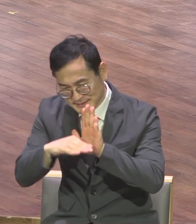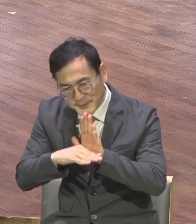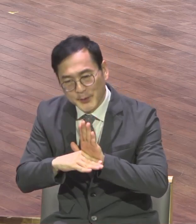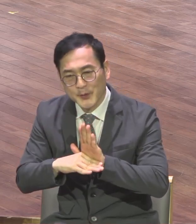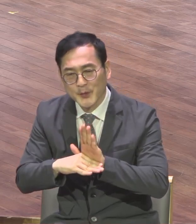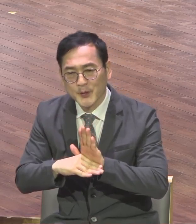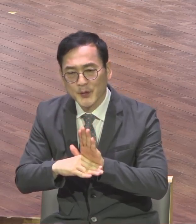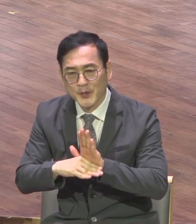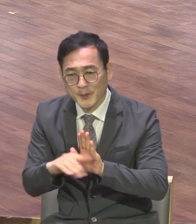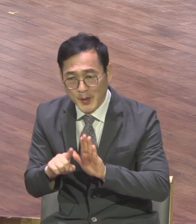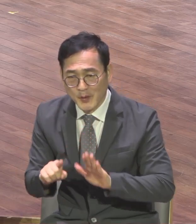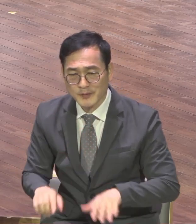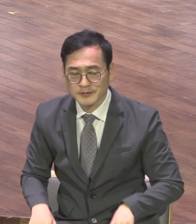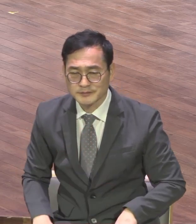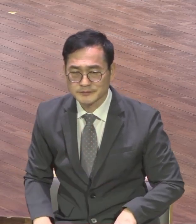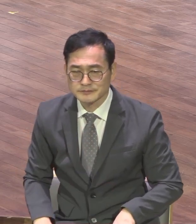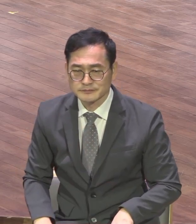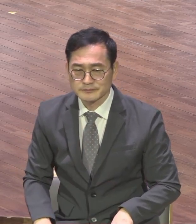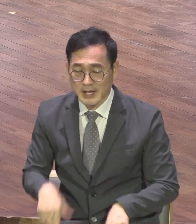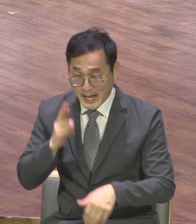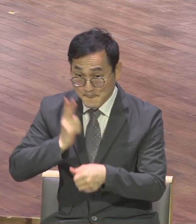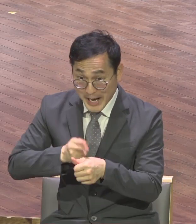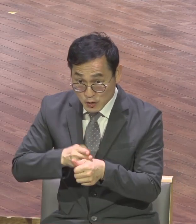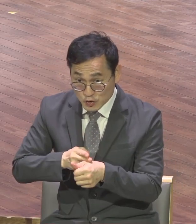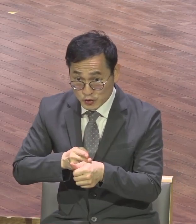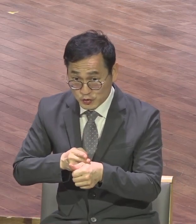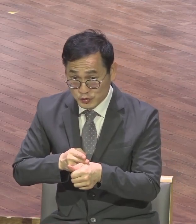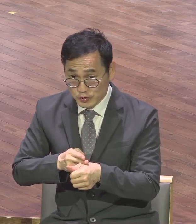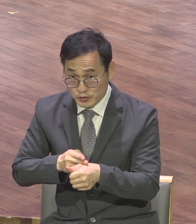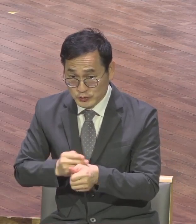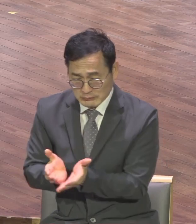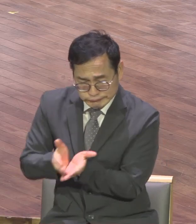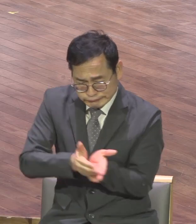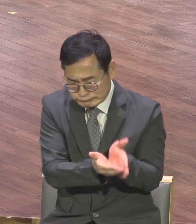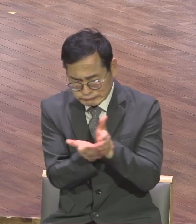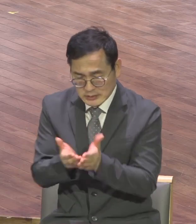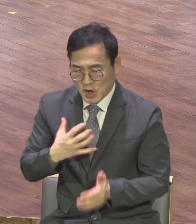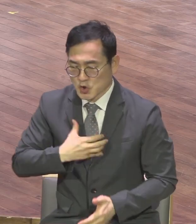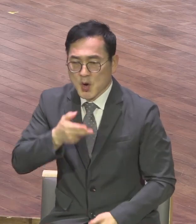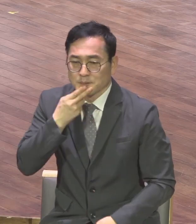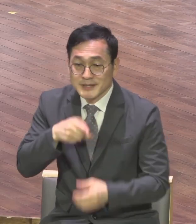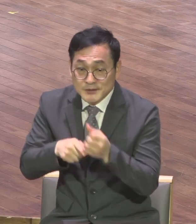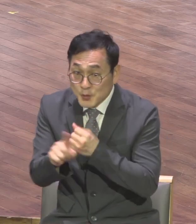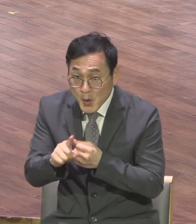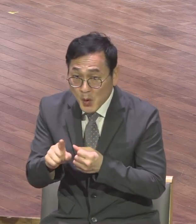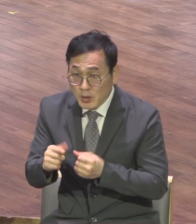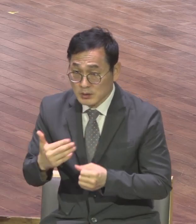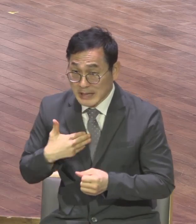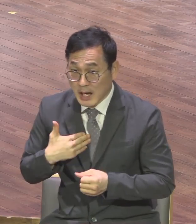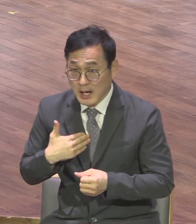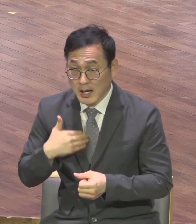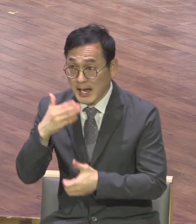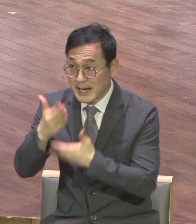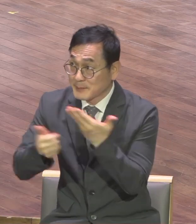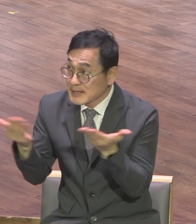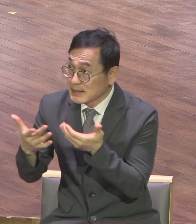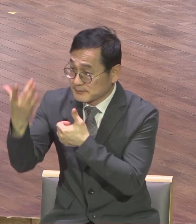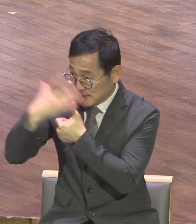자신에게 주어진 사명이 아직 끝나지 않다는 것입니다 사명이 끝나지 않았어요 24절입니다 바울아